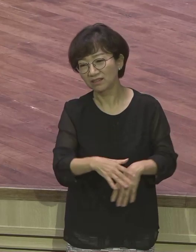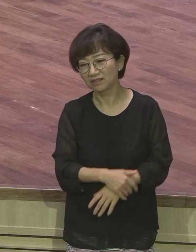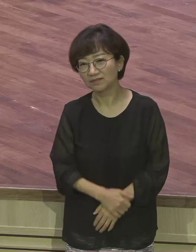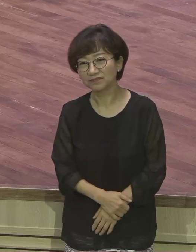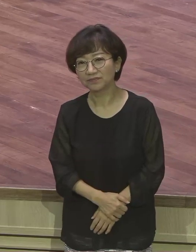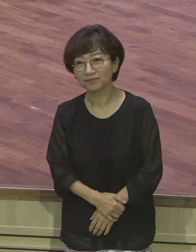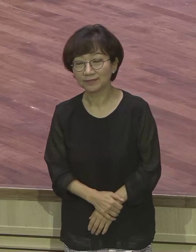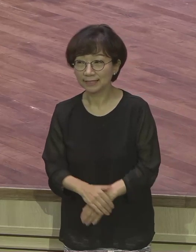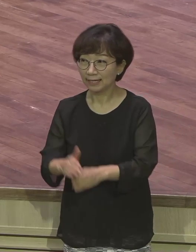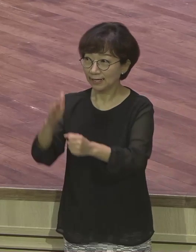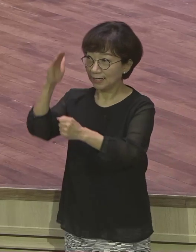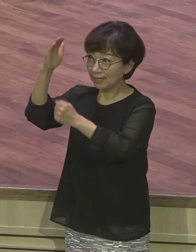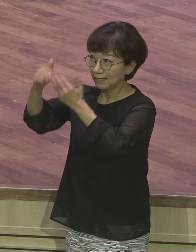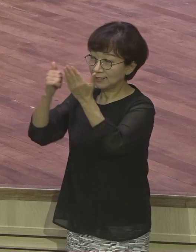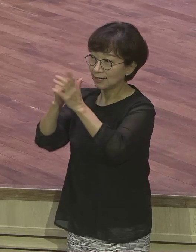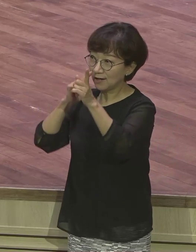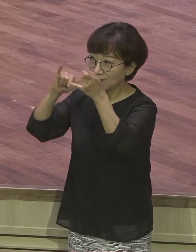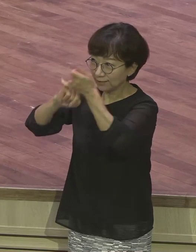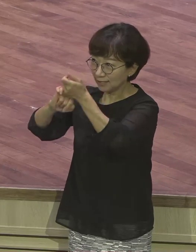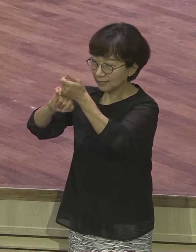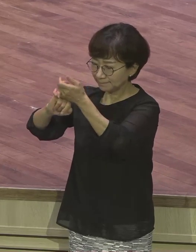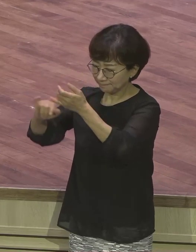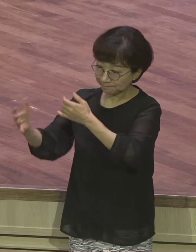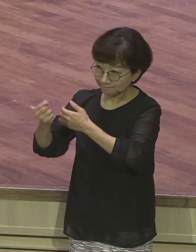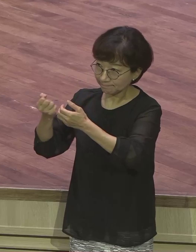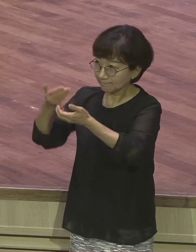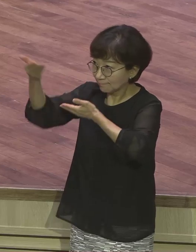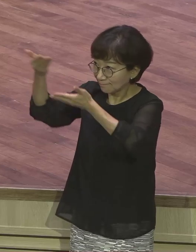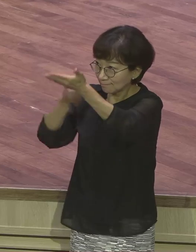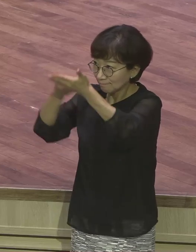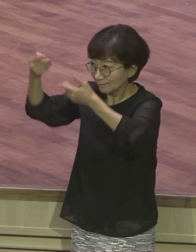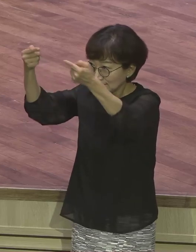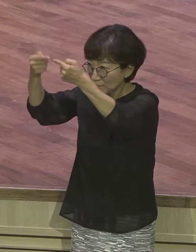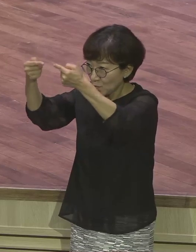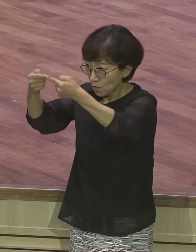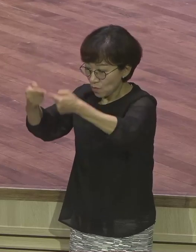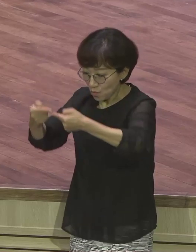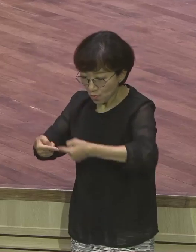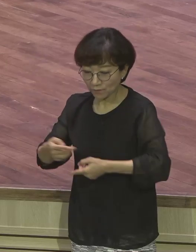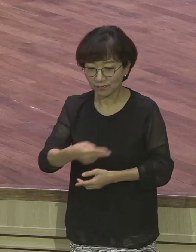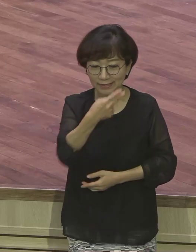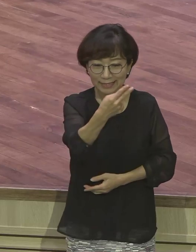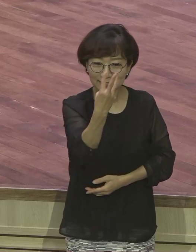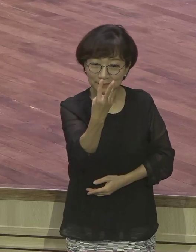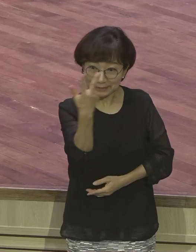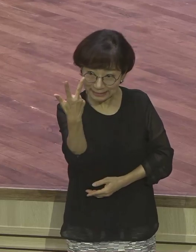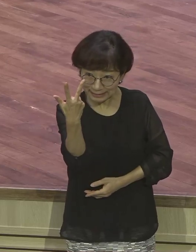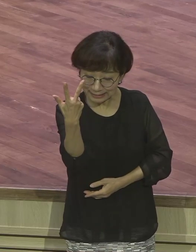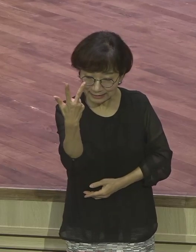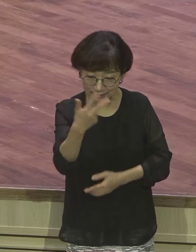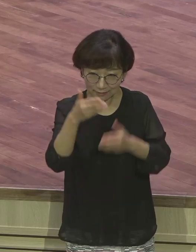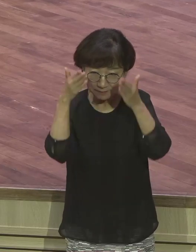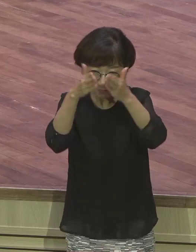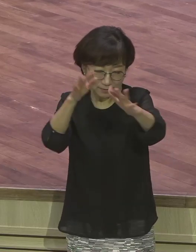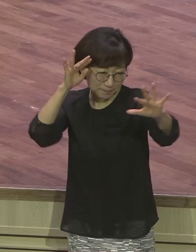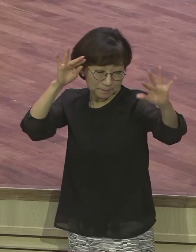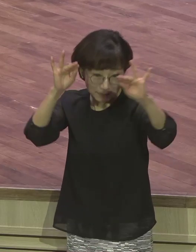은약적 소통을 하고 이 삼칠 서미시라는 시대적 요청의 방향을 맞추고 믿음의